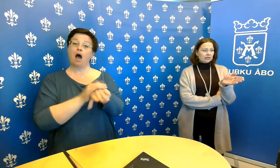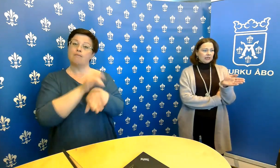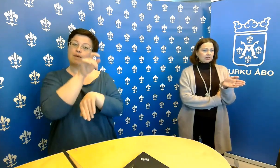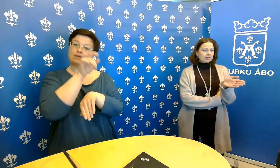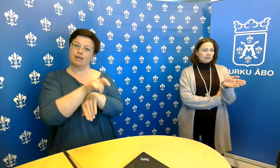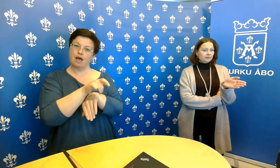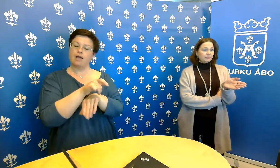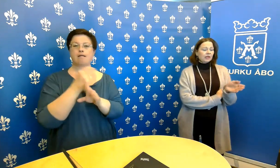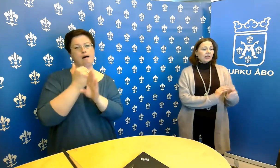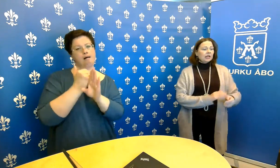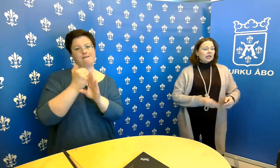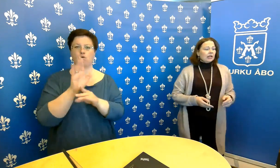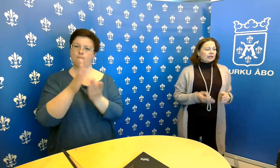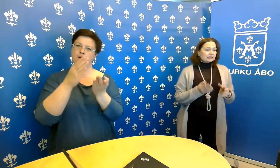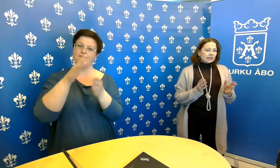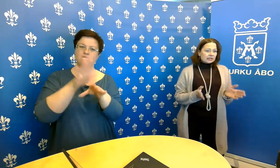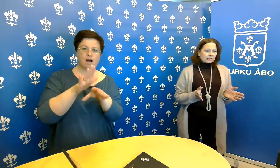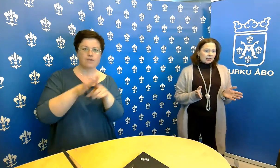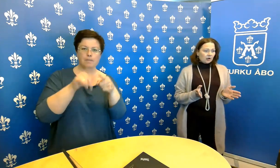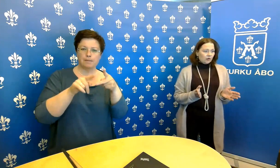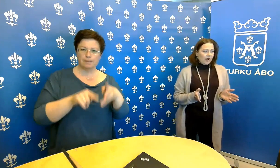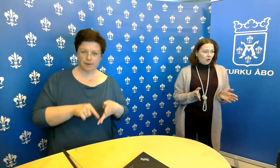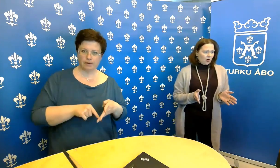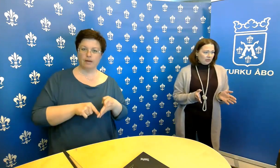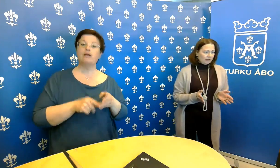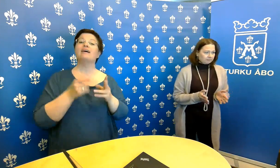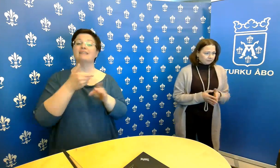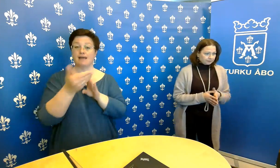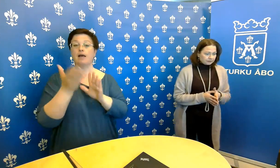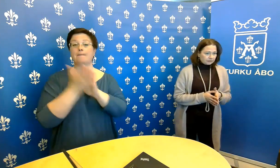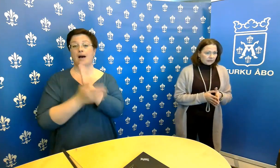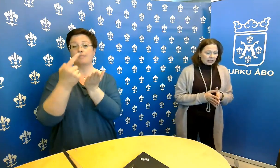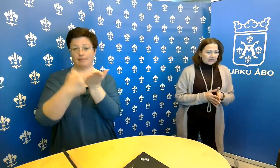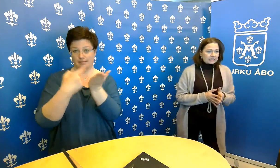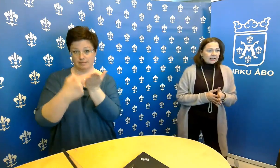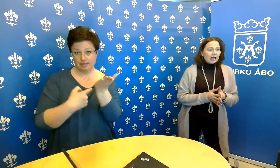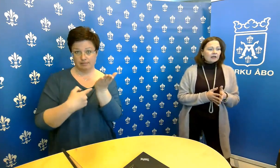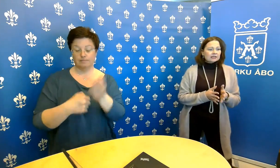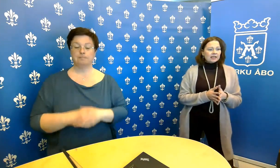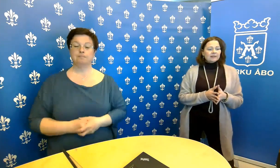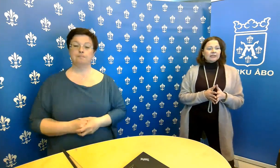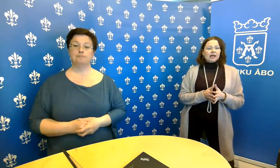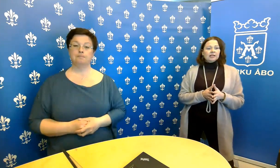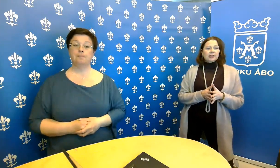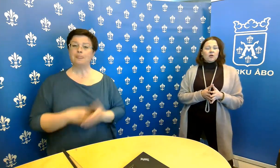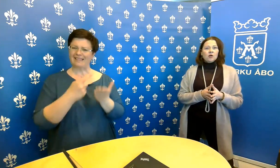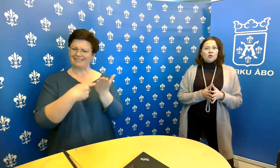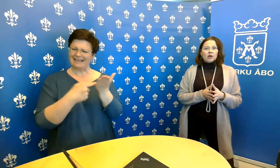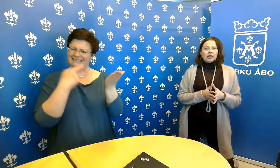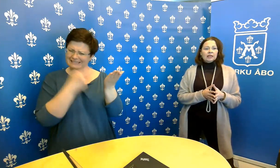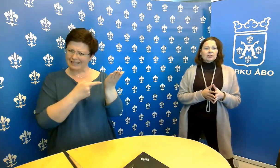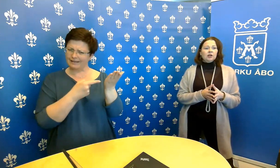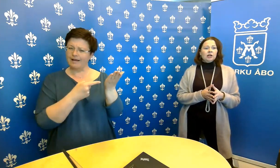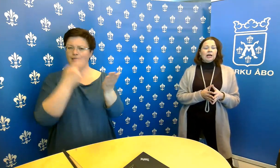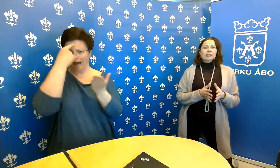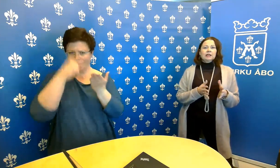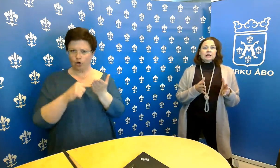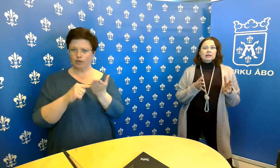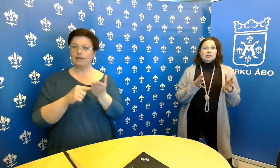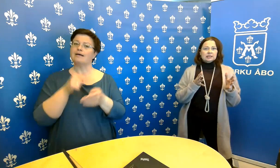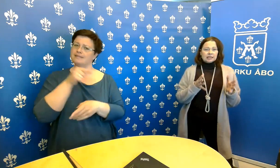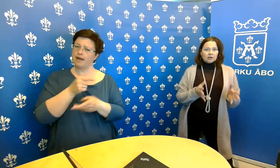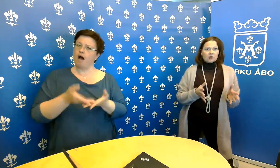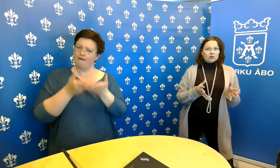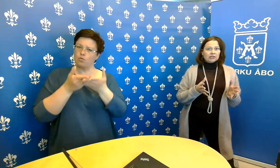tarvittaessa testiin. Tästä testistä on hyvä huomata, että sillä selvitetään, että onko henkilöllä